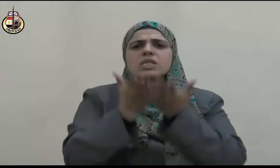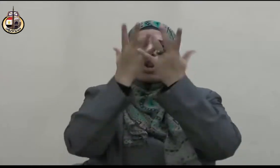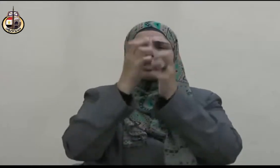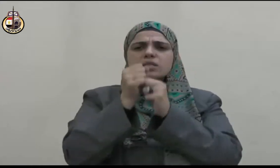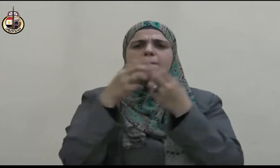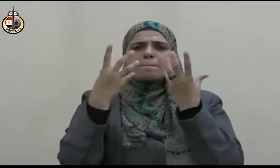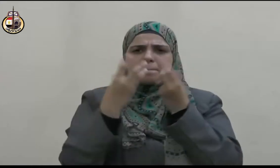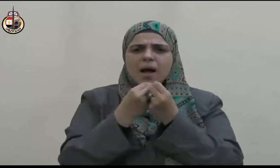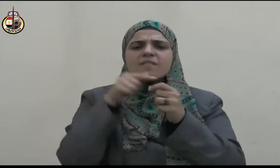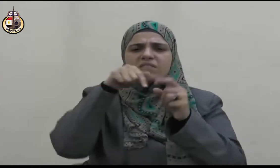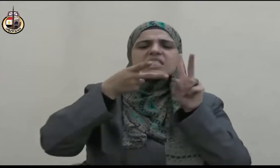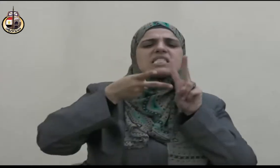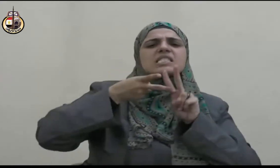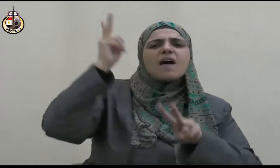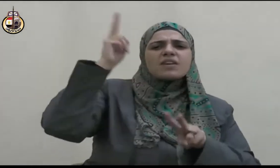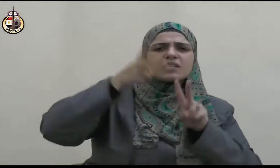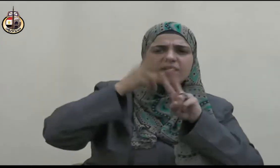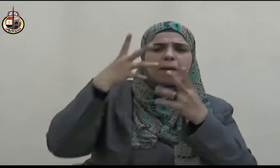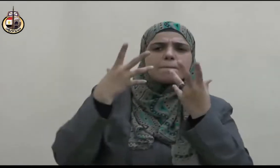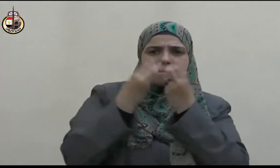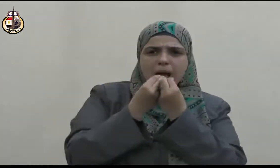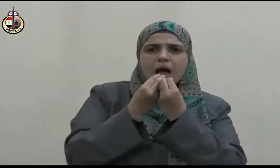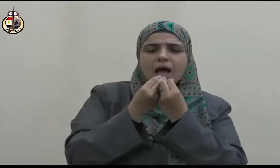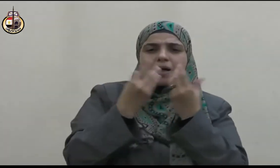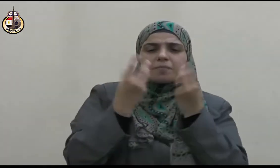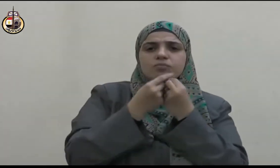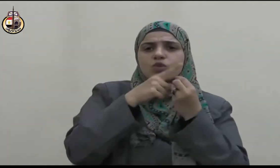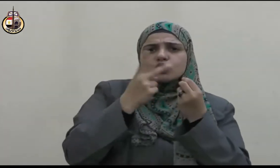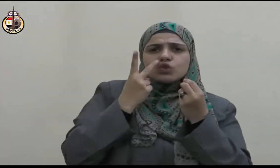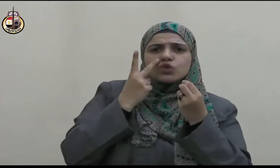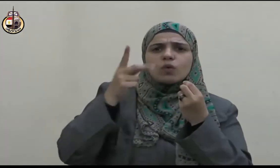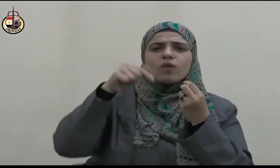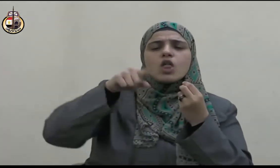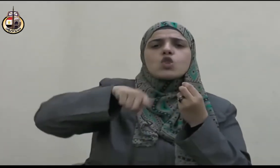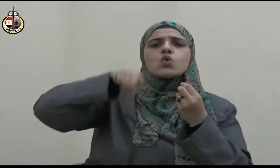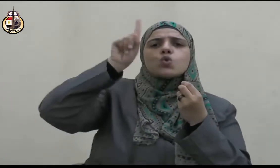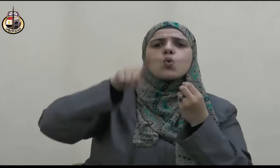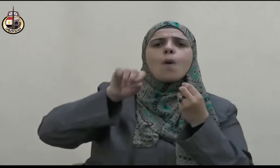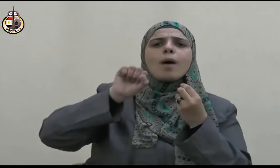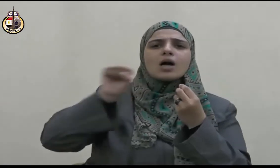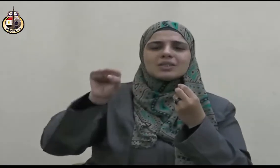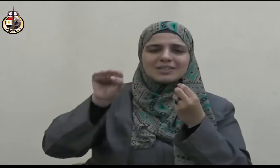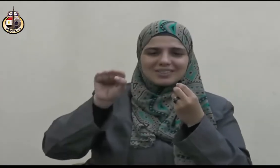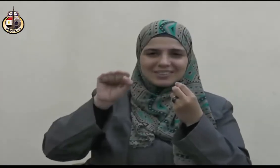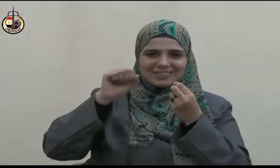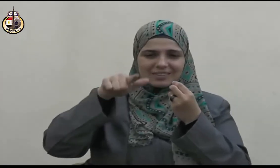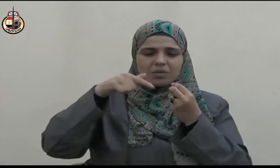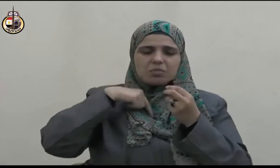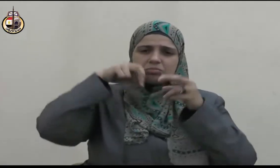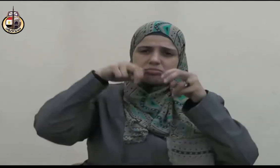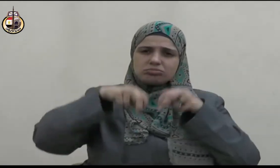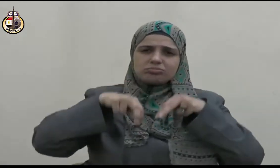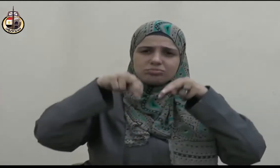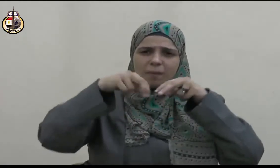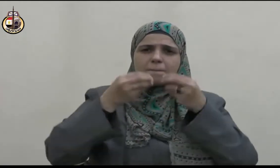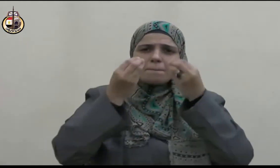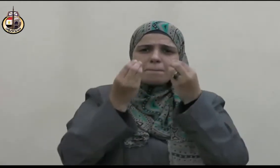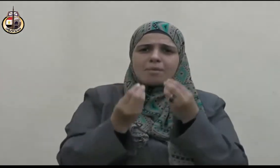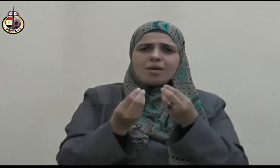رأيت أحدا أشبه سمتا ودلا وهديا برسول الله صلى الله عليه وسلم من